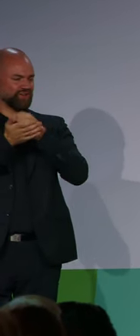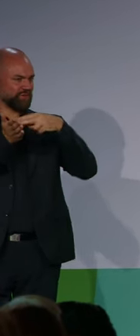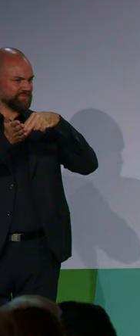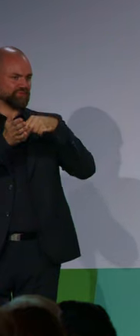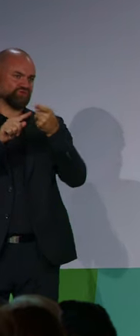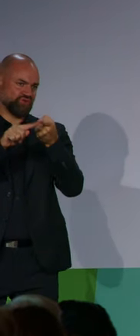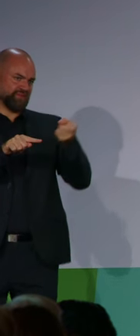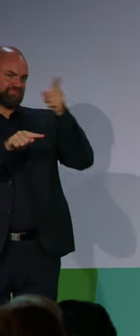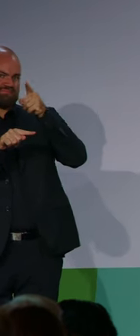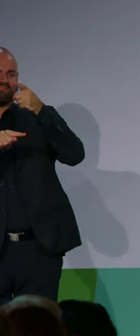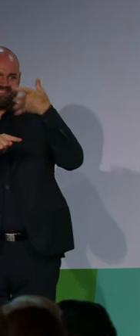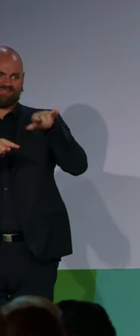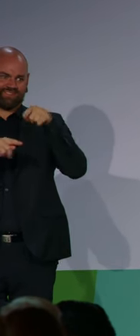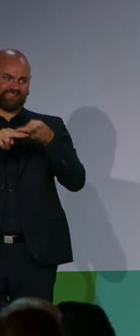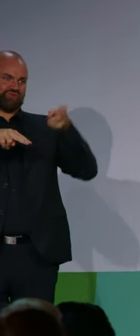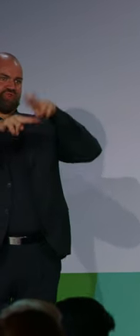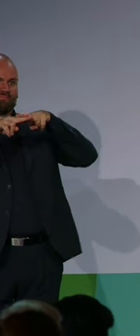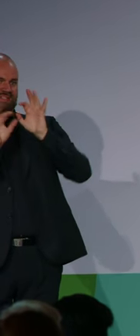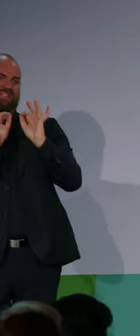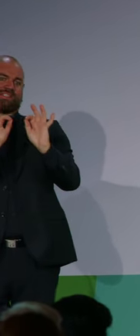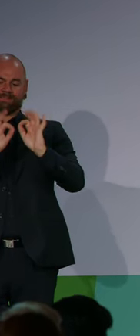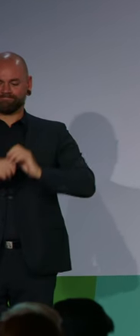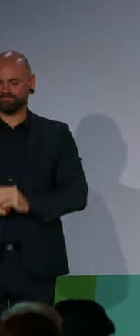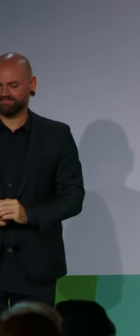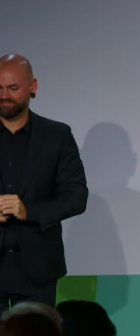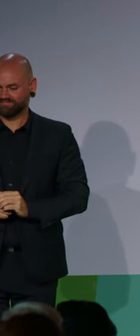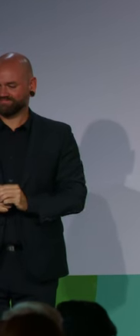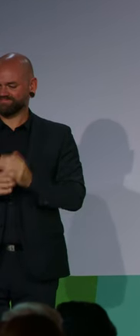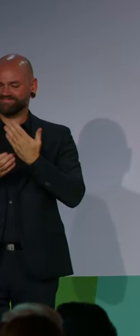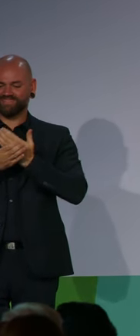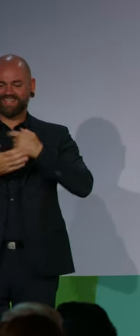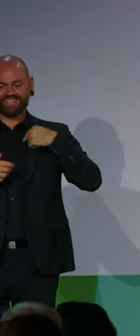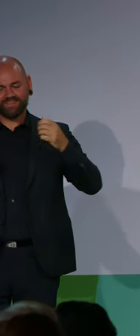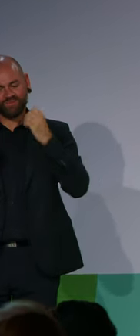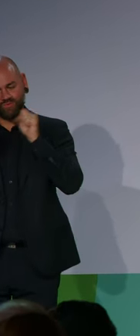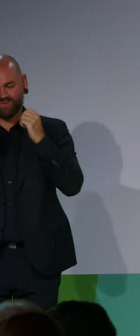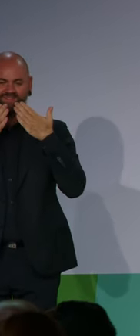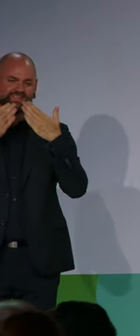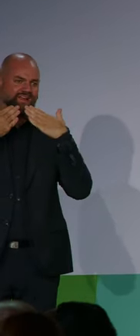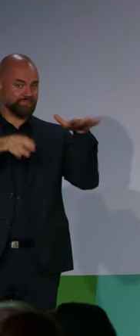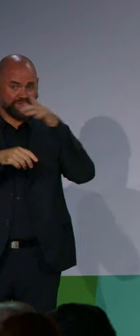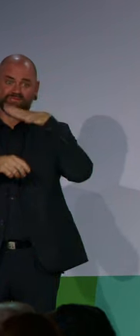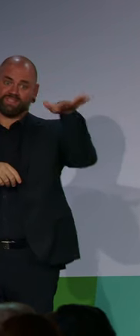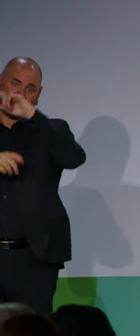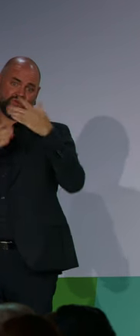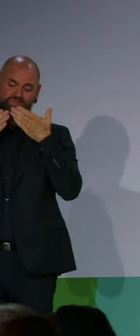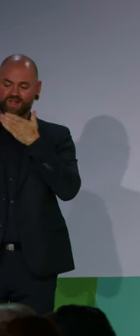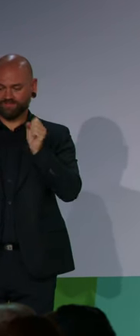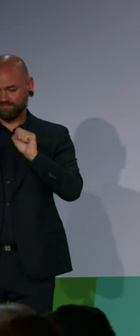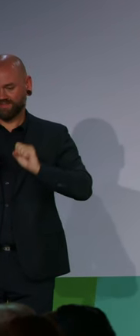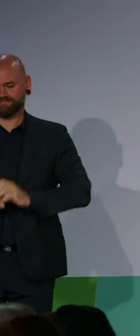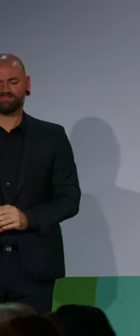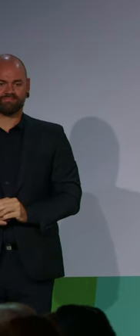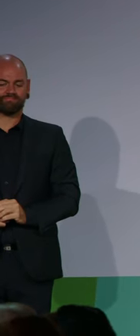Und Sie stehen als Bundeskanzler für einen Koalitionsvertrag, in dem unglaublich viel zum Thema